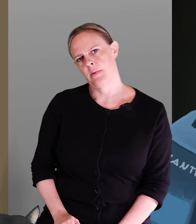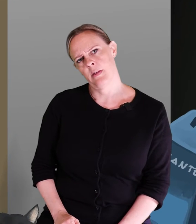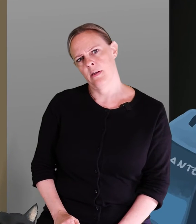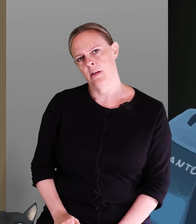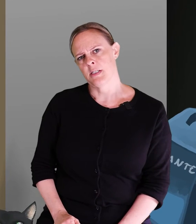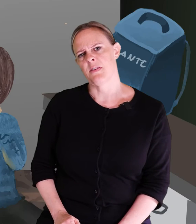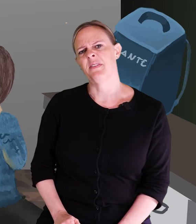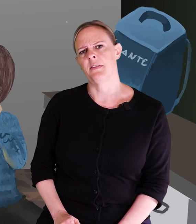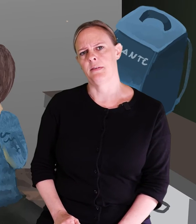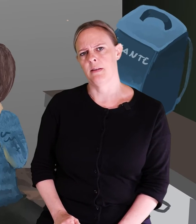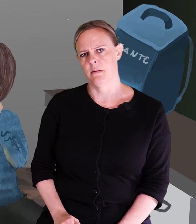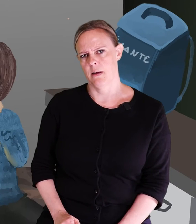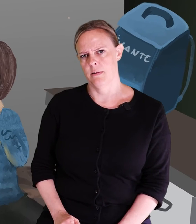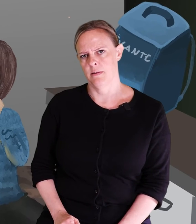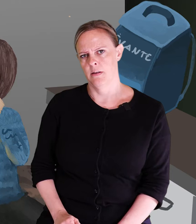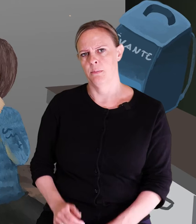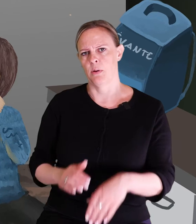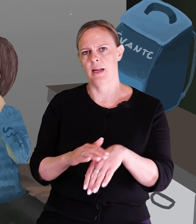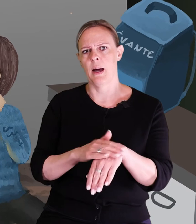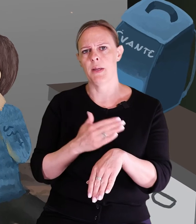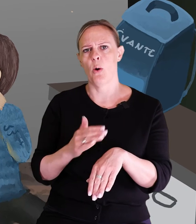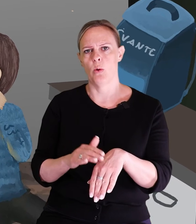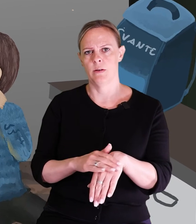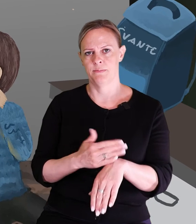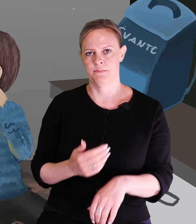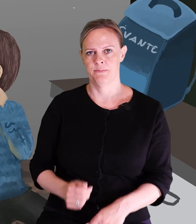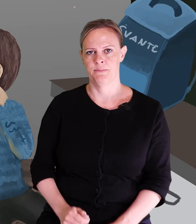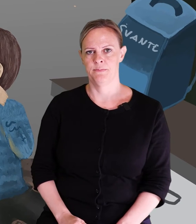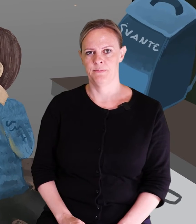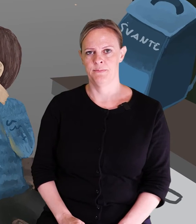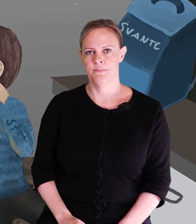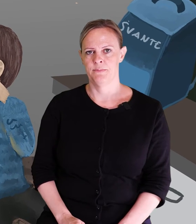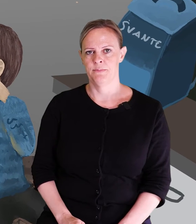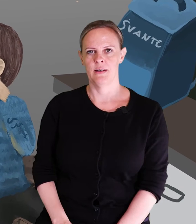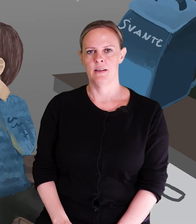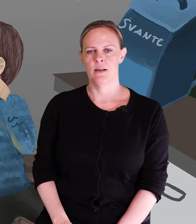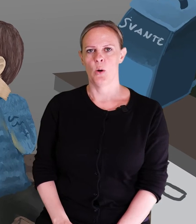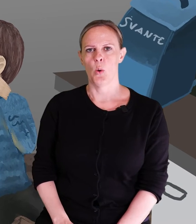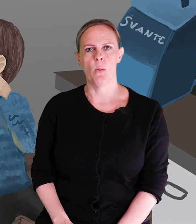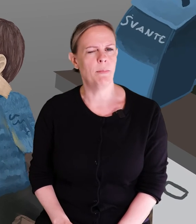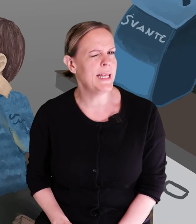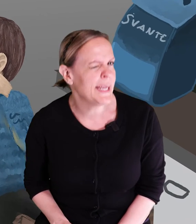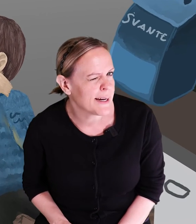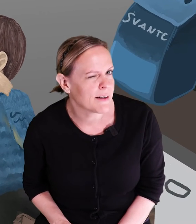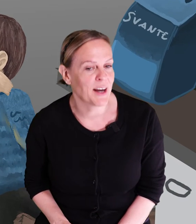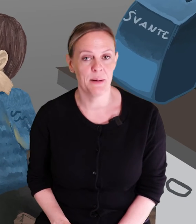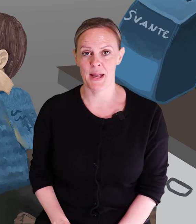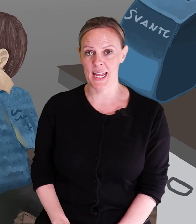Svante tittar på lilla Mjau. Hon blinkar med